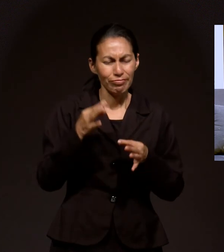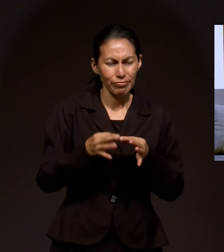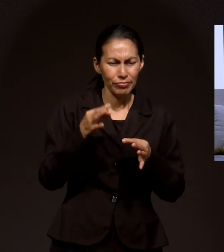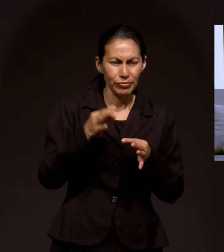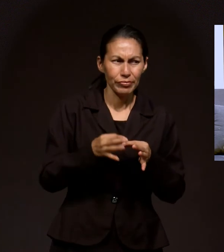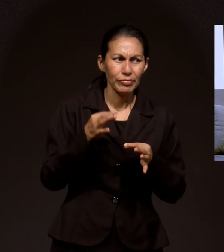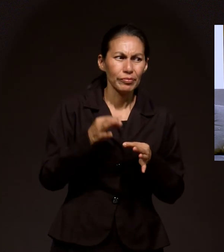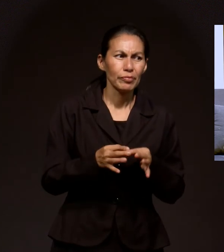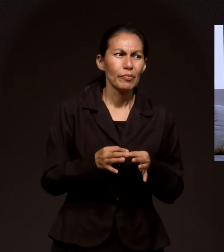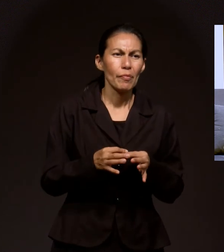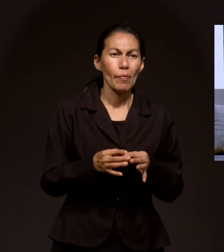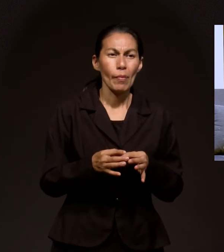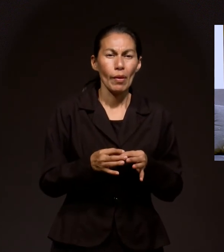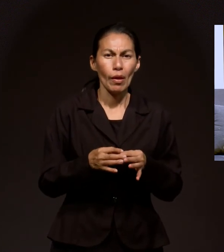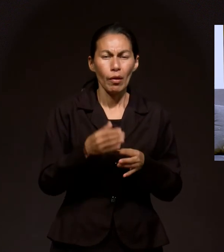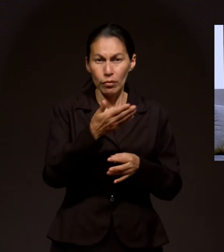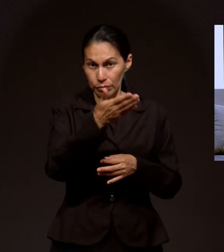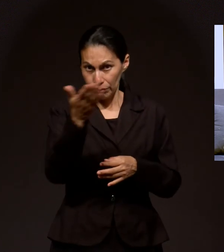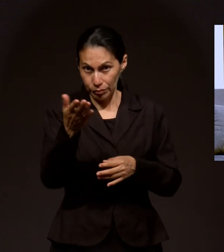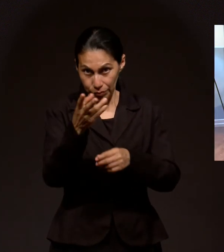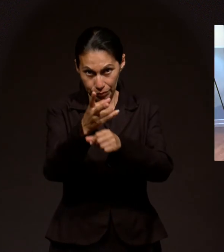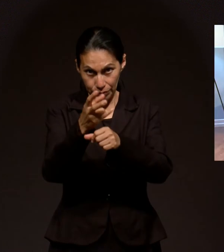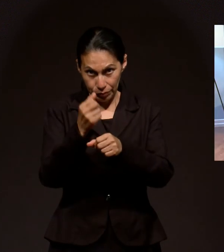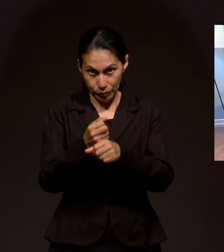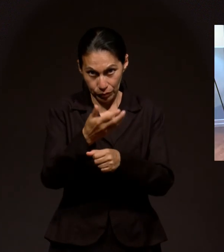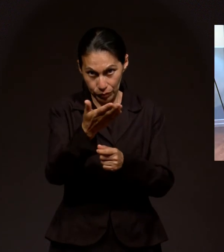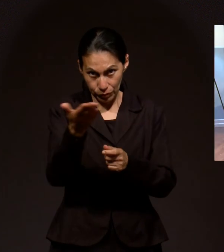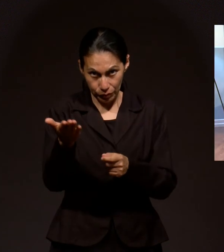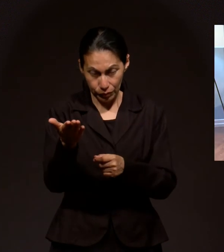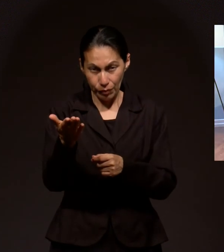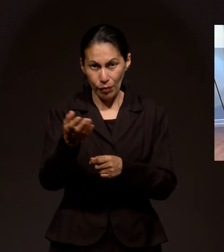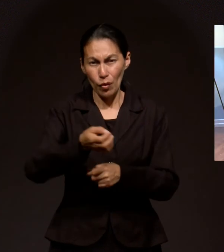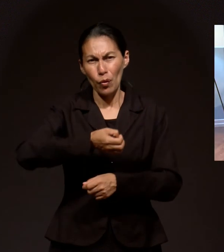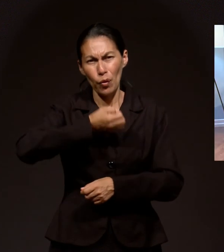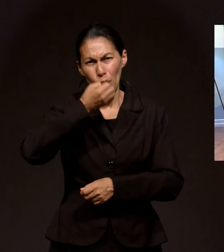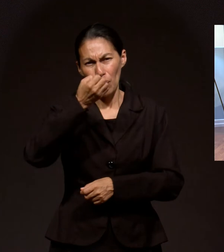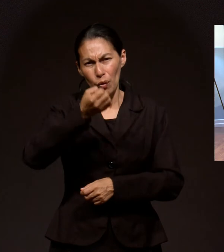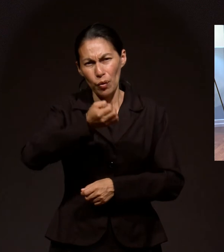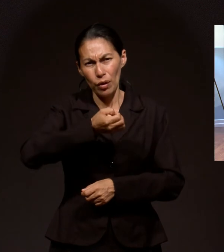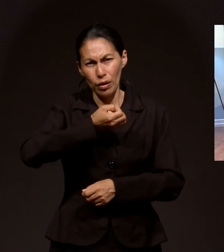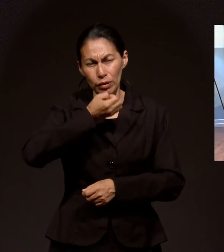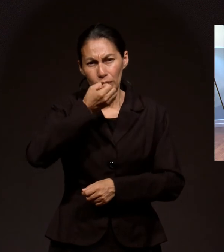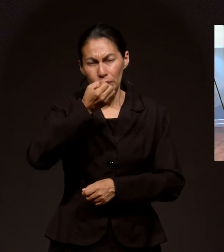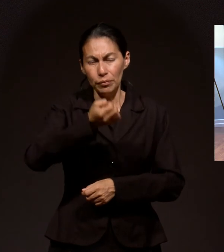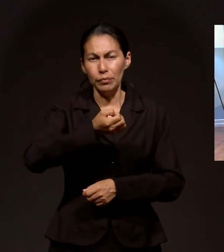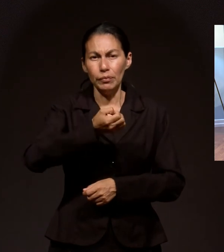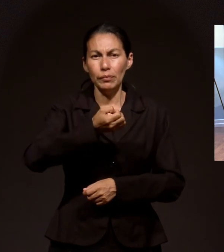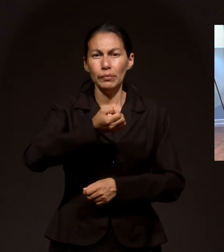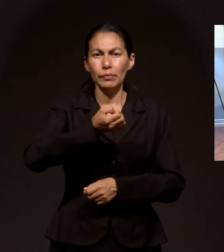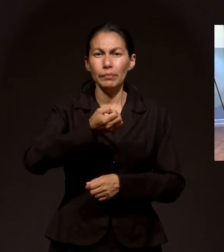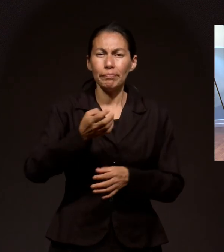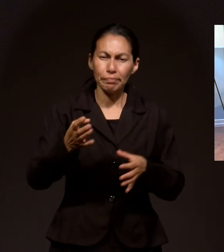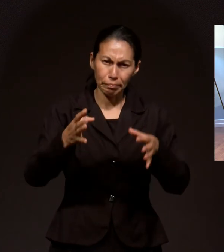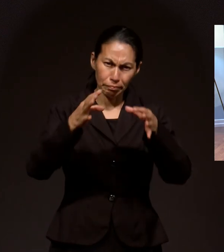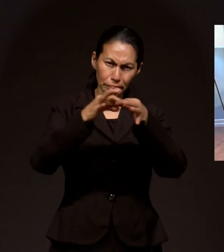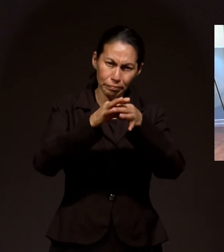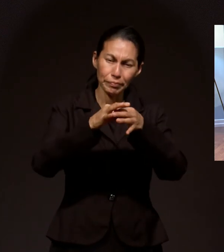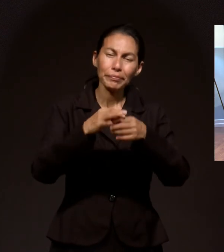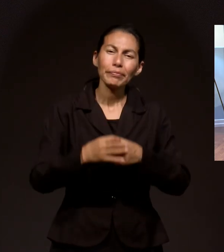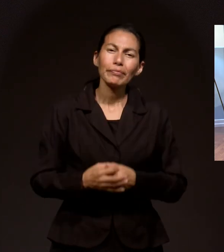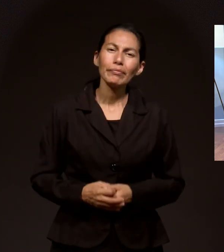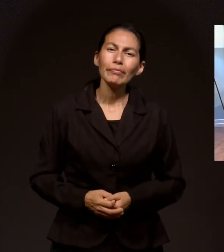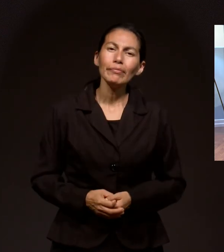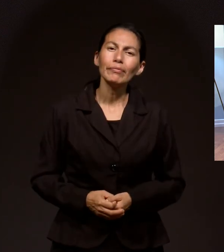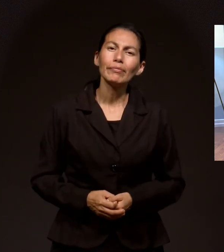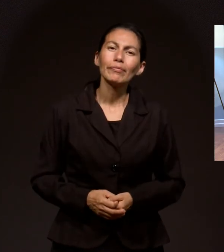De la oración Así que voy a Invitarles A que Inclinen su rostro Allá donde estás Y te unas A